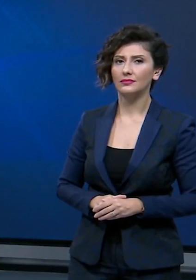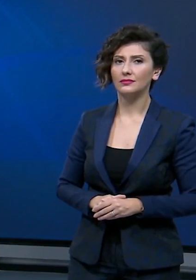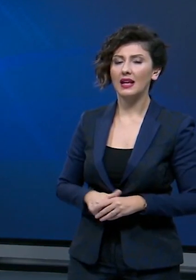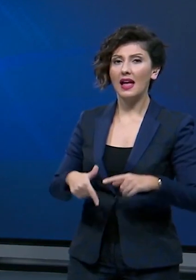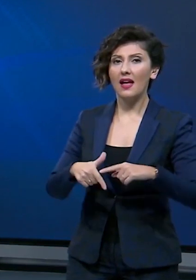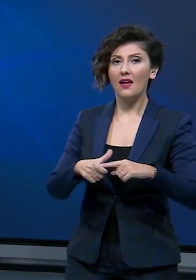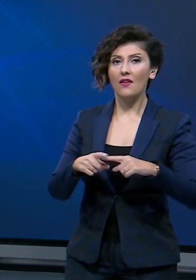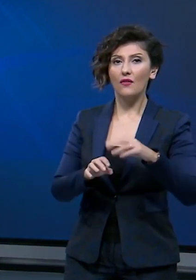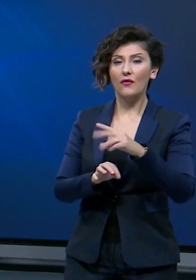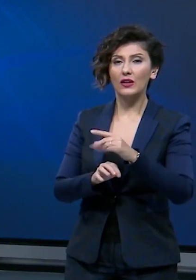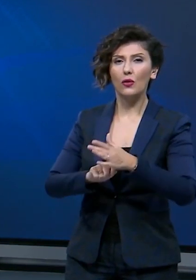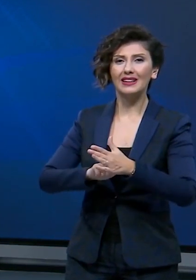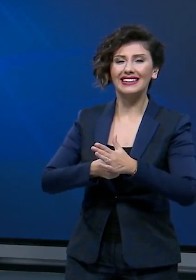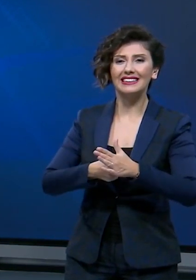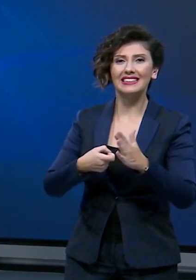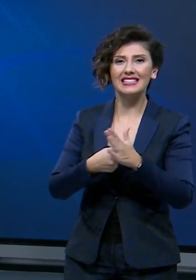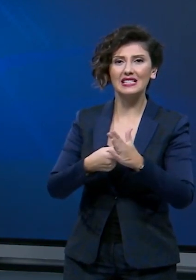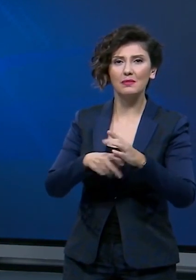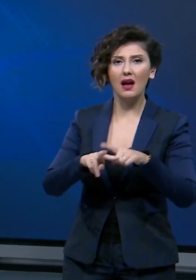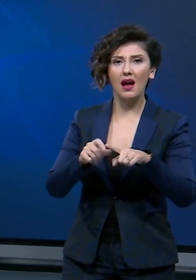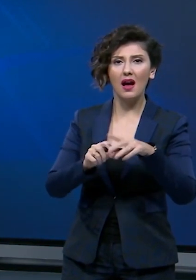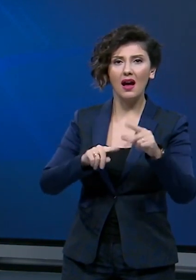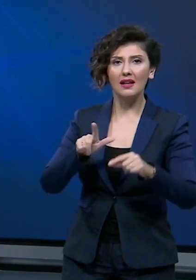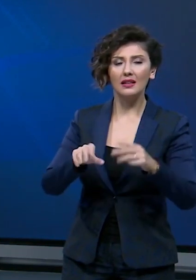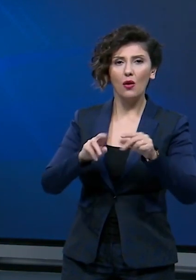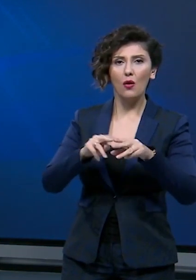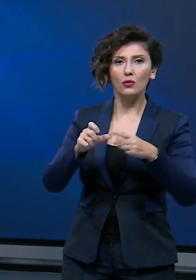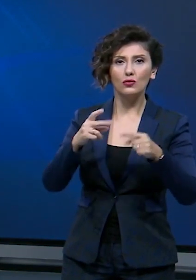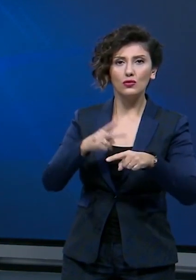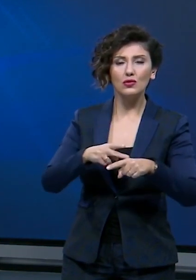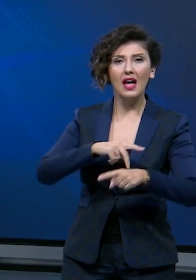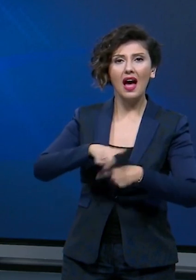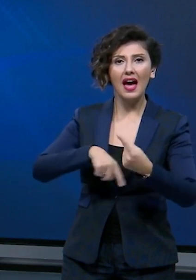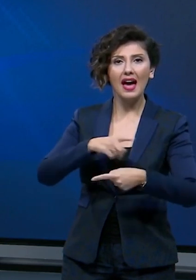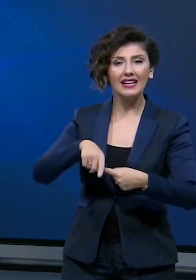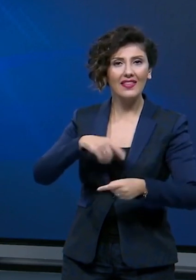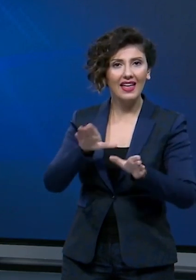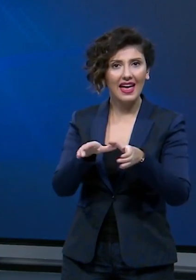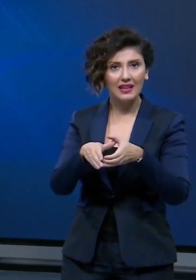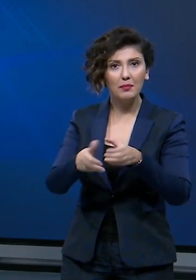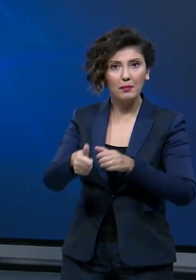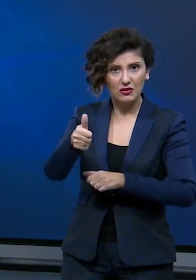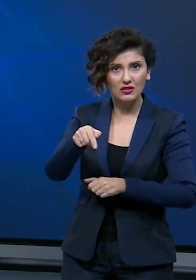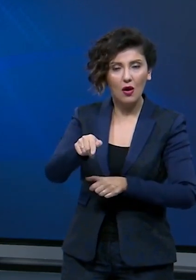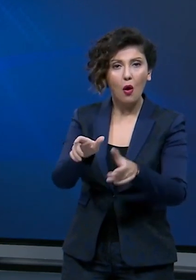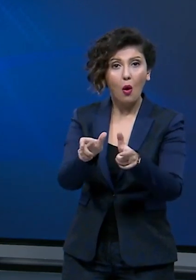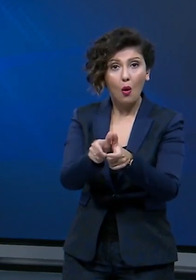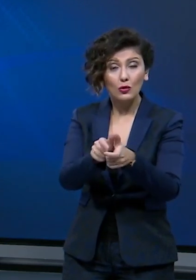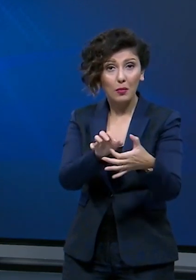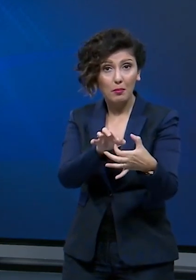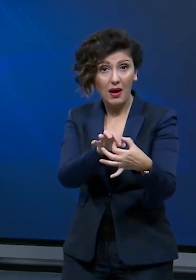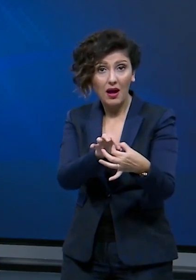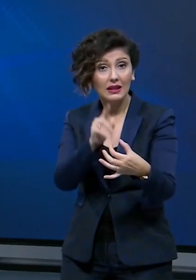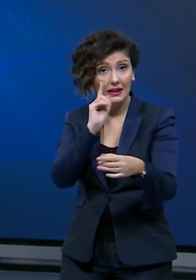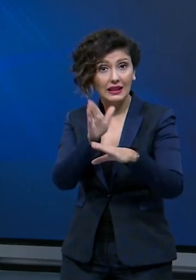FETÖ'nün kilit ismi Adil Öksüz'ü arayan ekibin başındayken örgütle bağlantılı